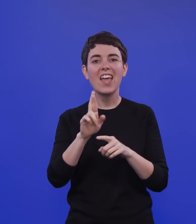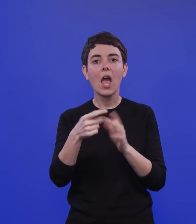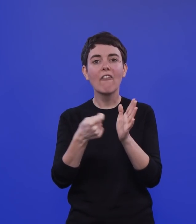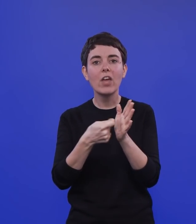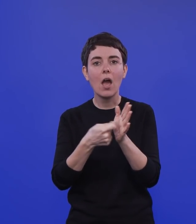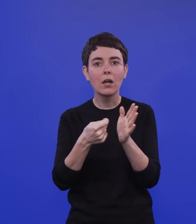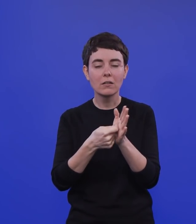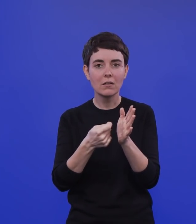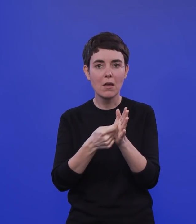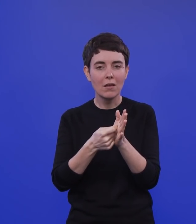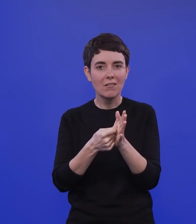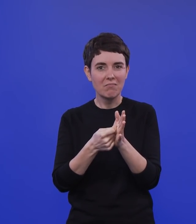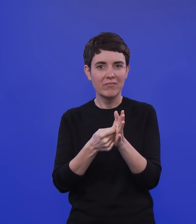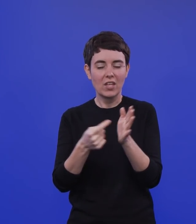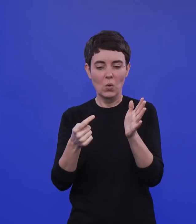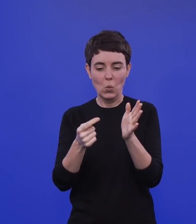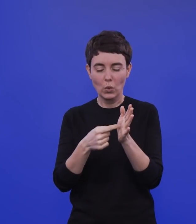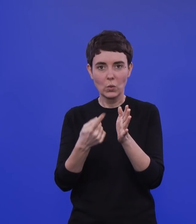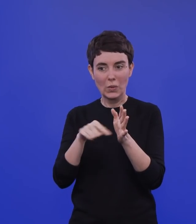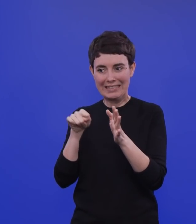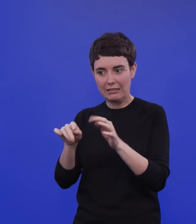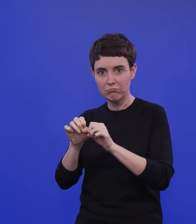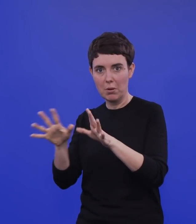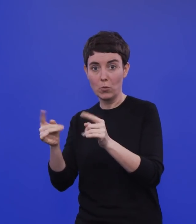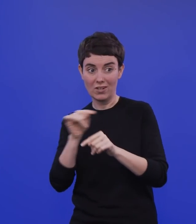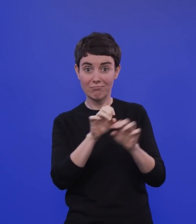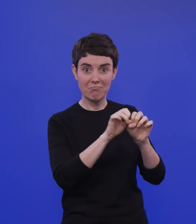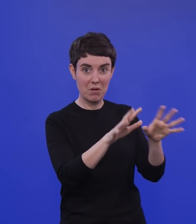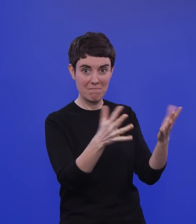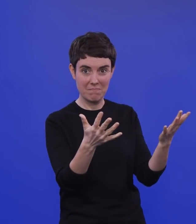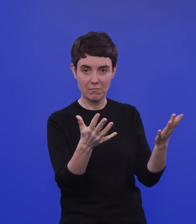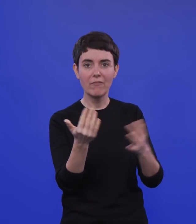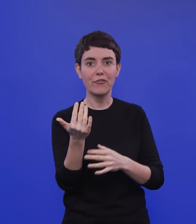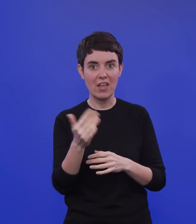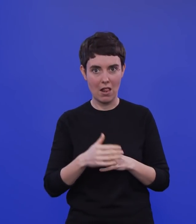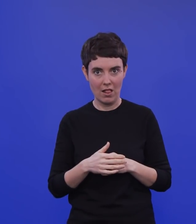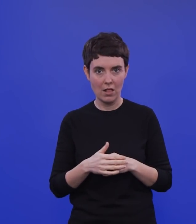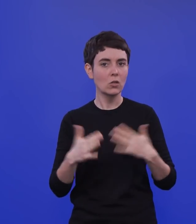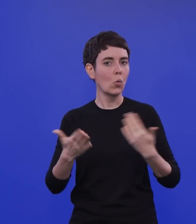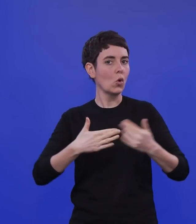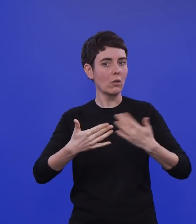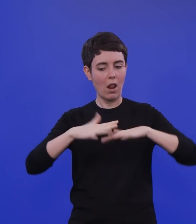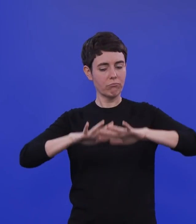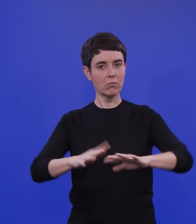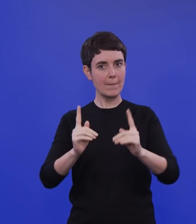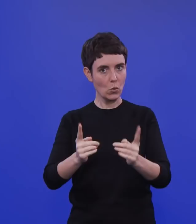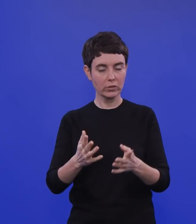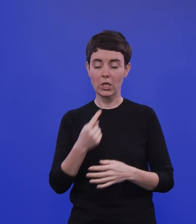bei? Also man müsste es eigentlich so nüchtern sehen. da kann man, wenn man jetzt sagt, naja, die Schulen und Kita, Alter,